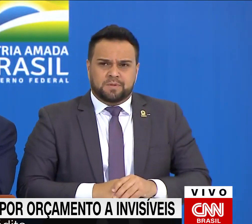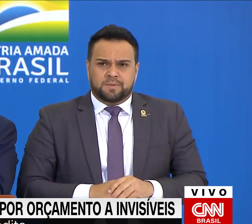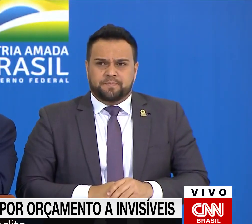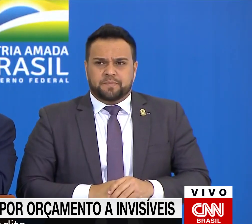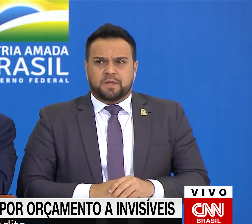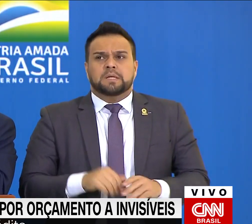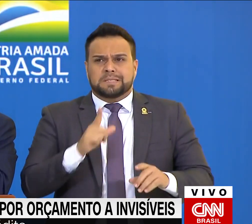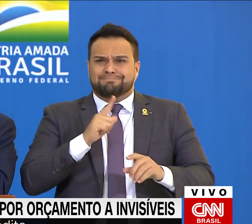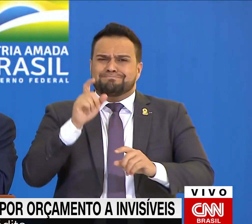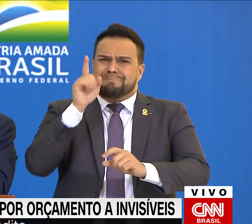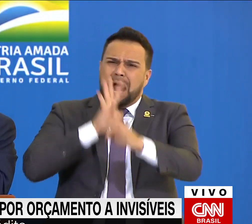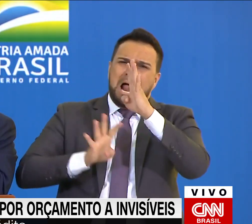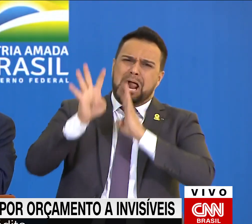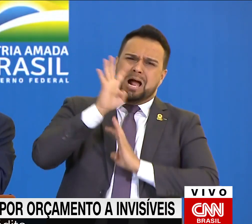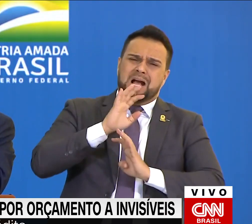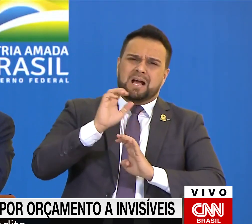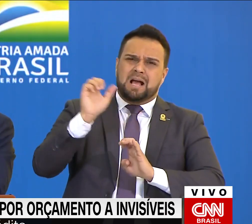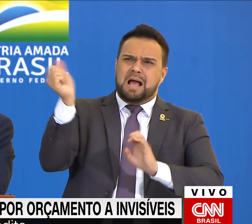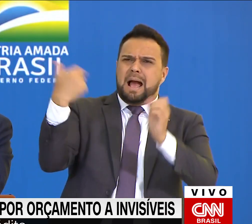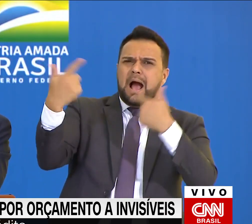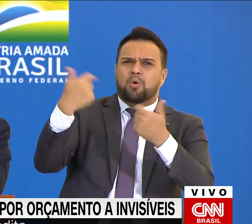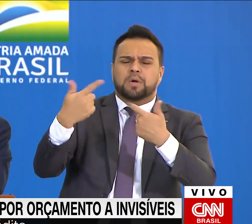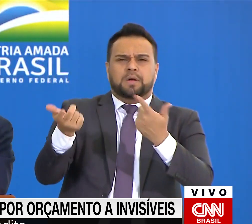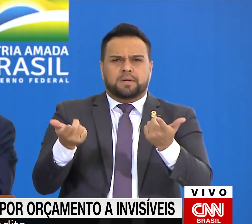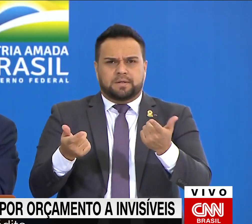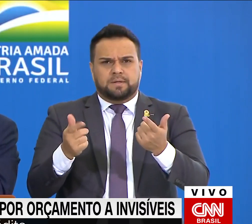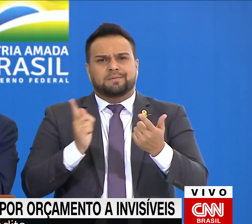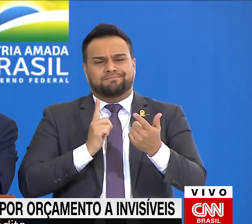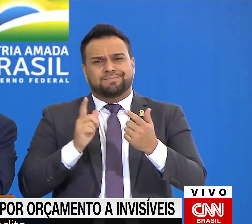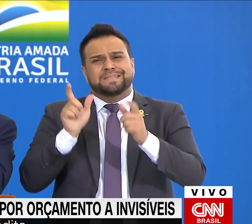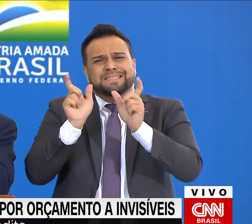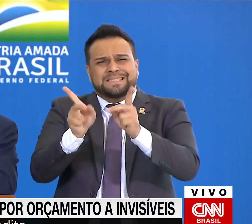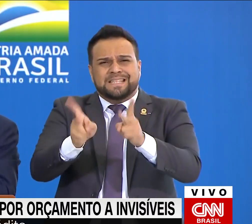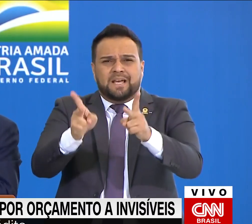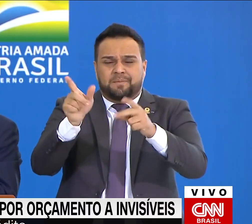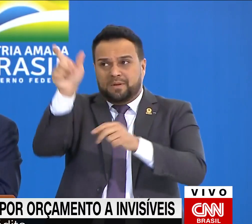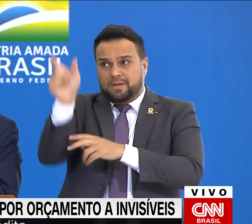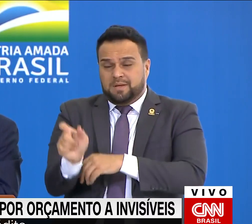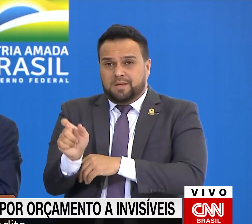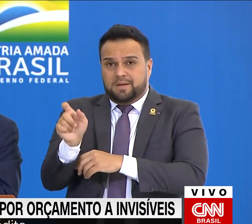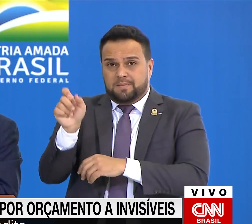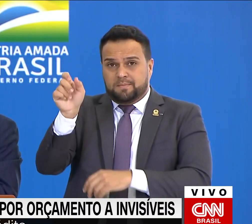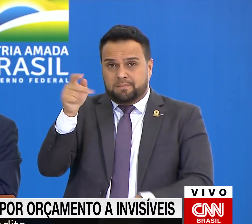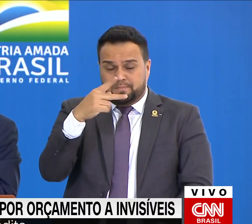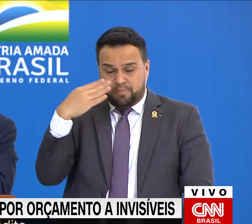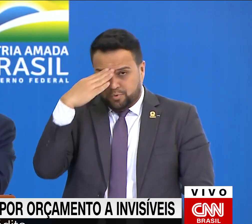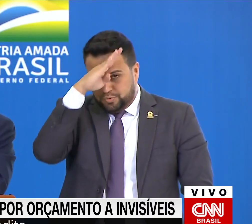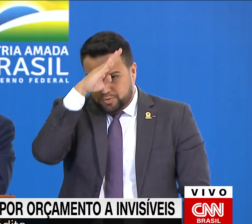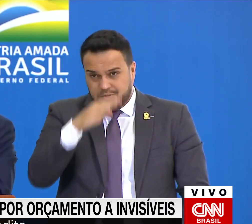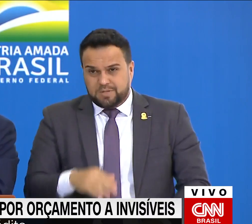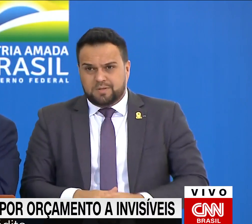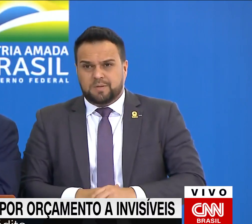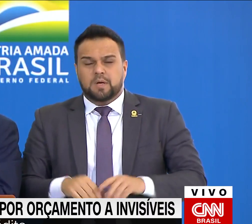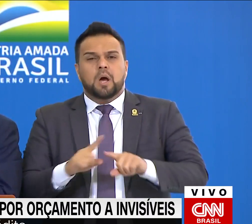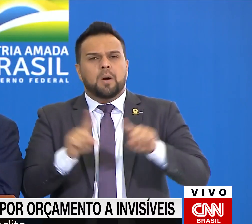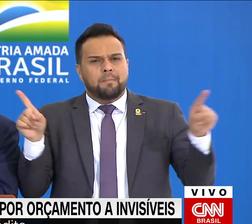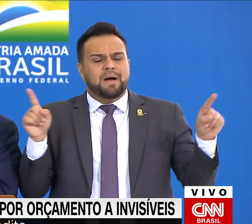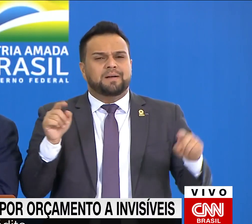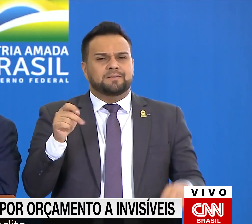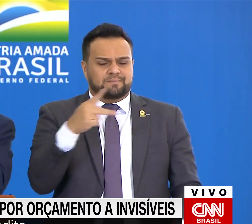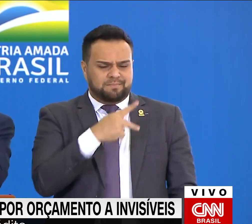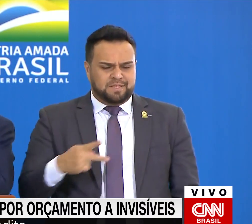acusado. Há um script escrito para colocá-lo no papel de golpista. E ele se recusa.